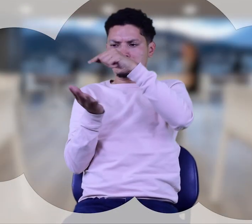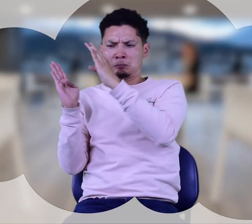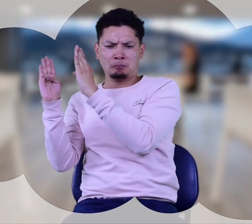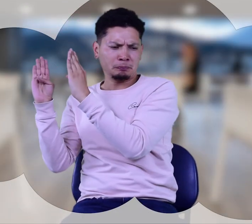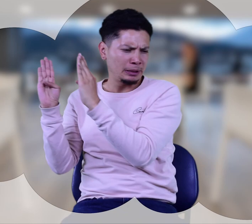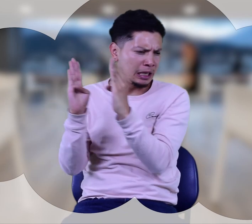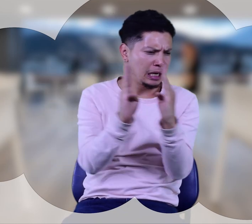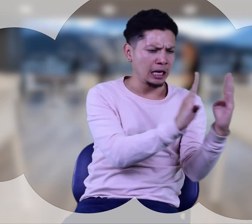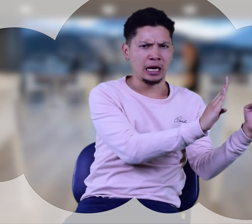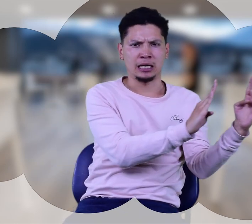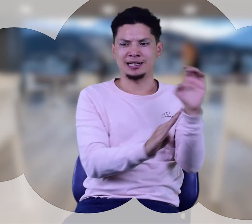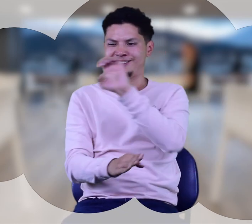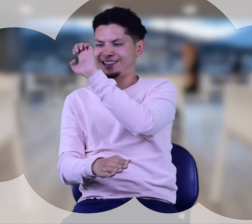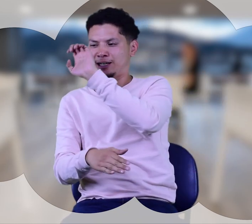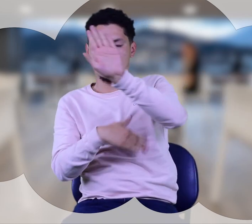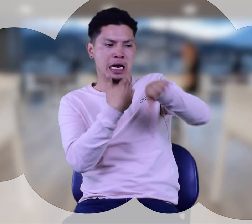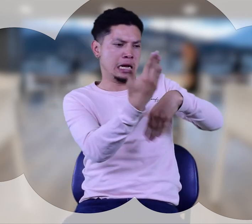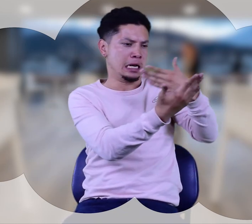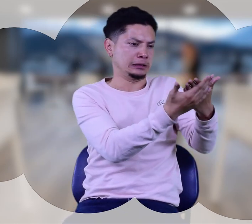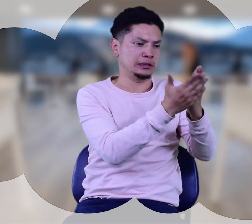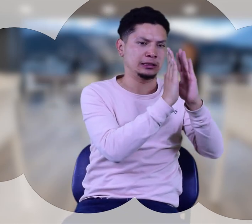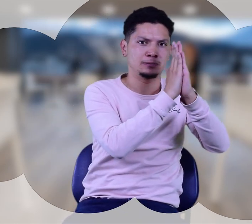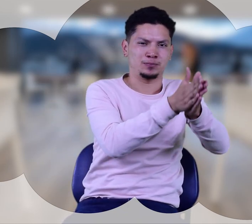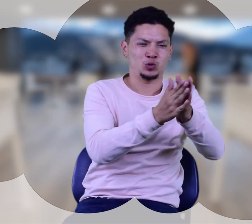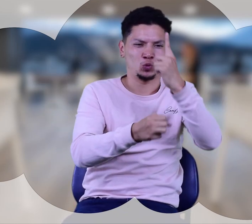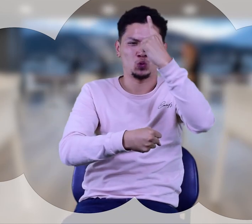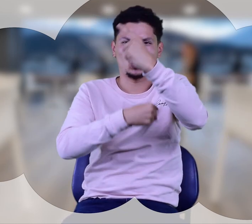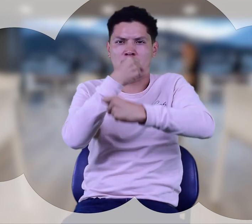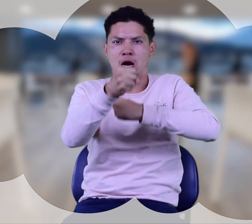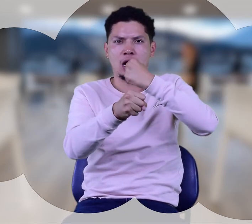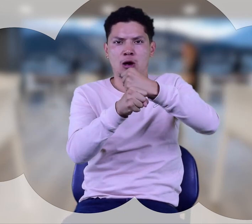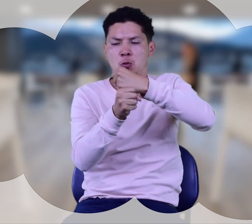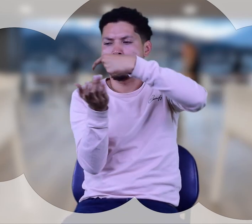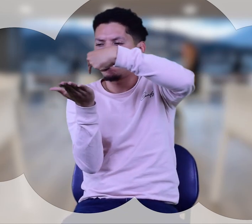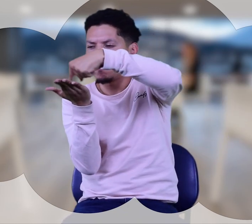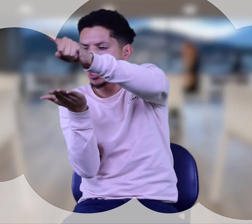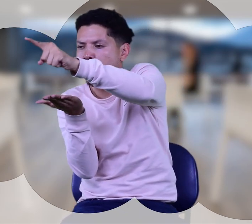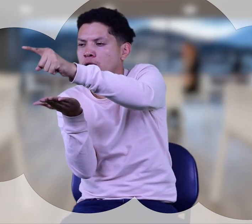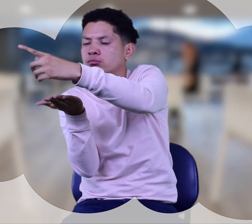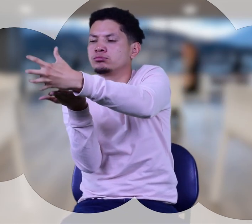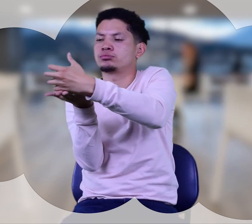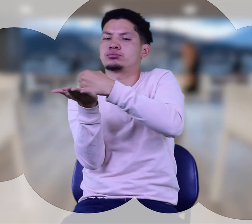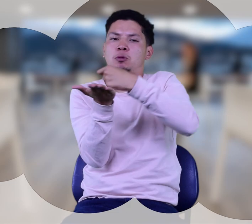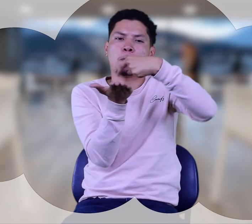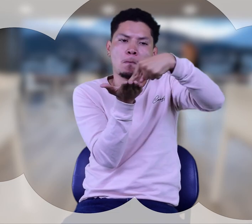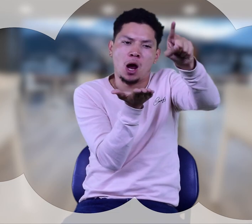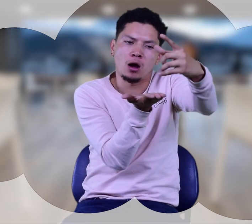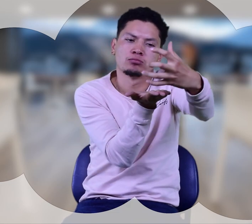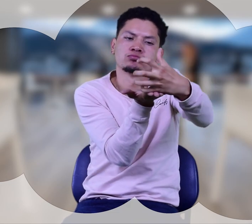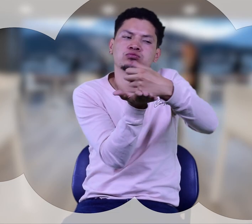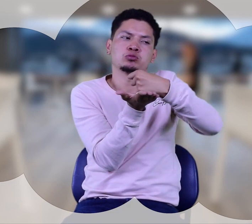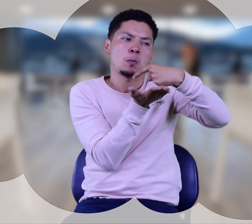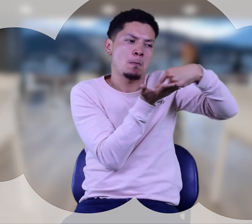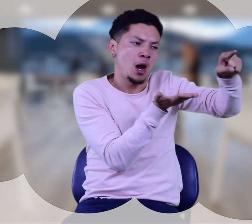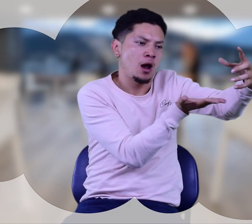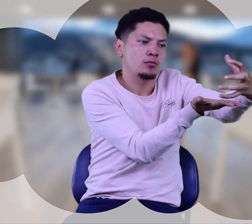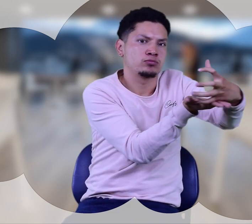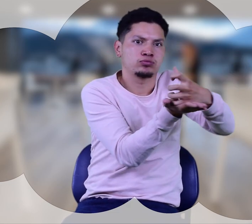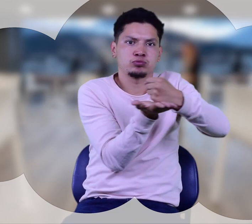Se debe hacer una planeación presupuestal para todo el año. Si después de incluir gastos e ingresos hay algún